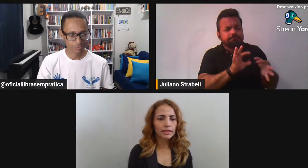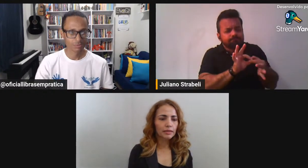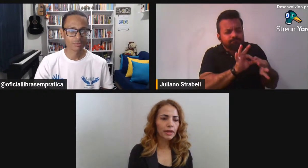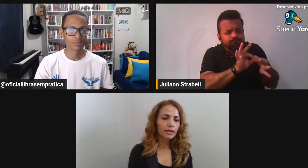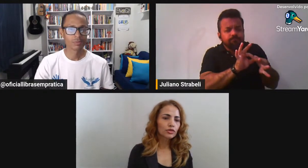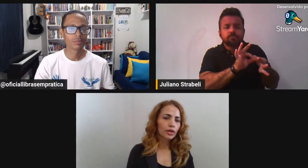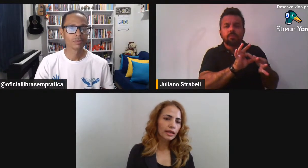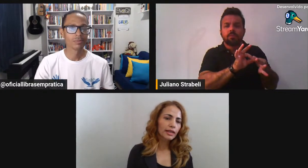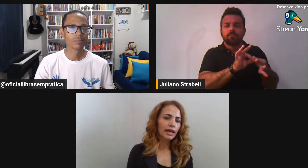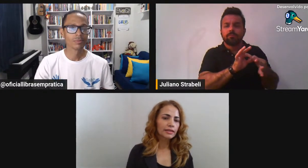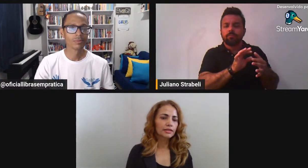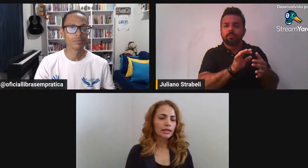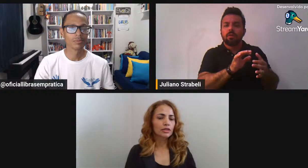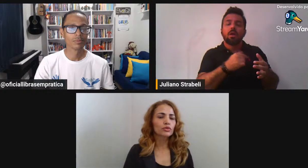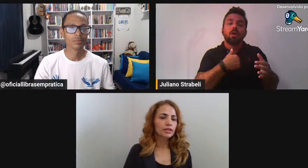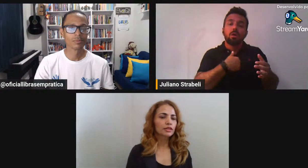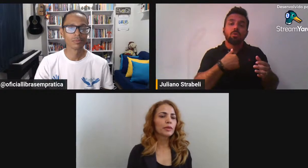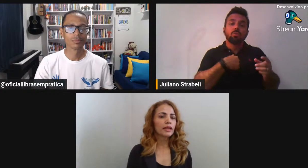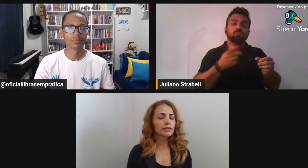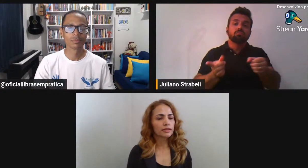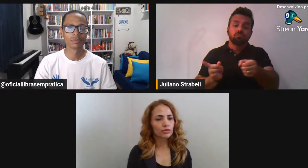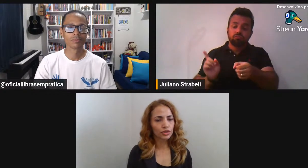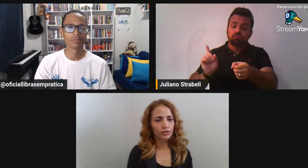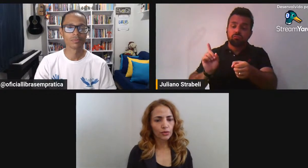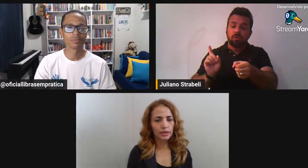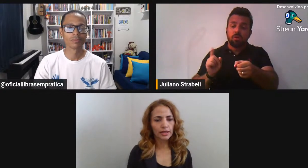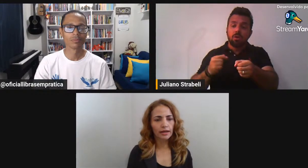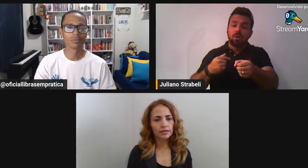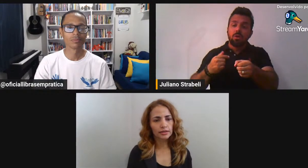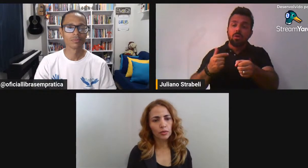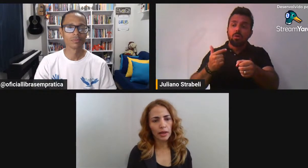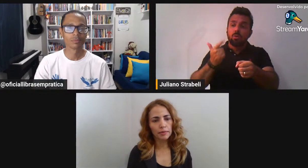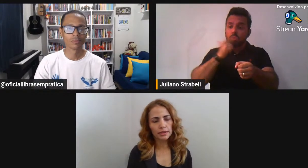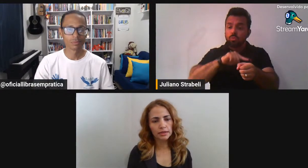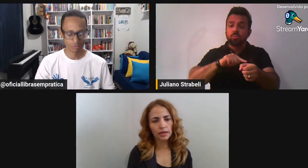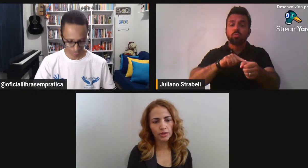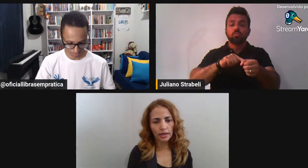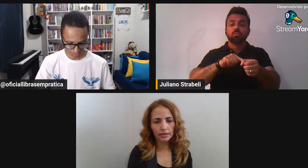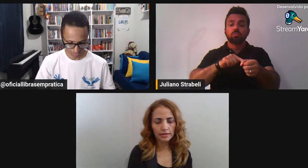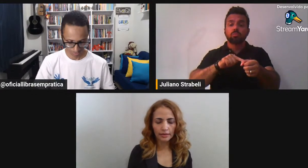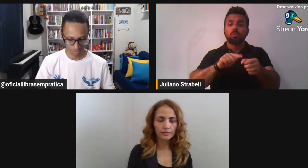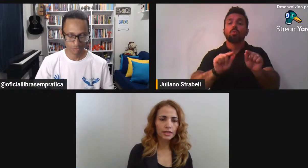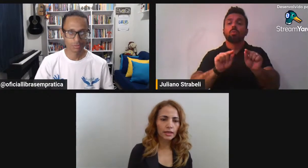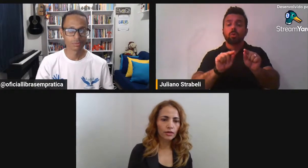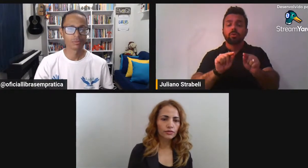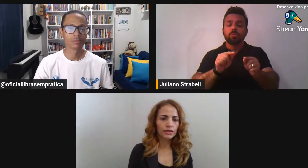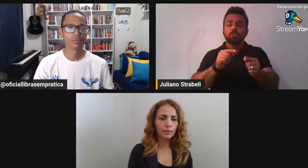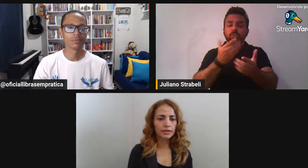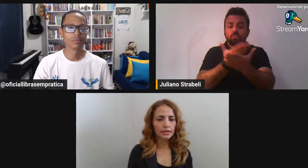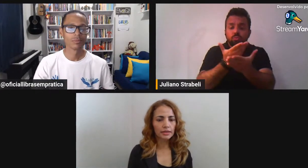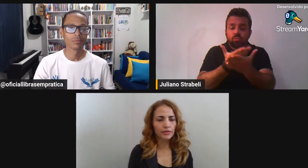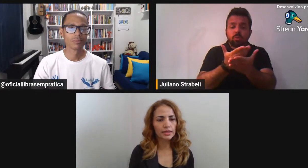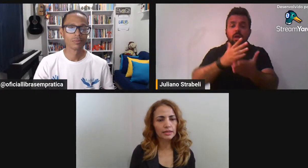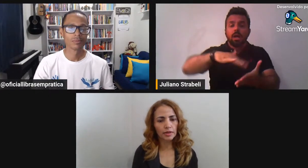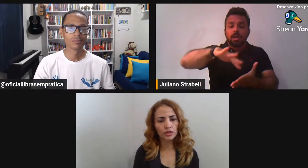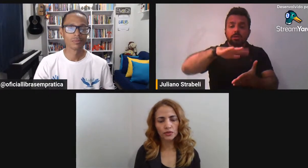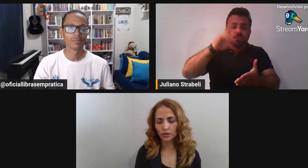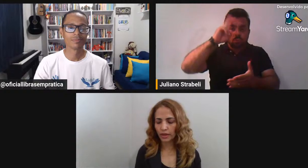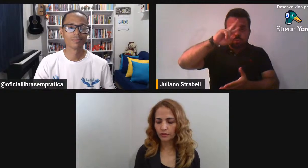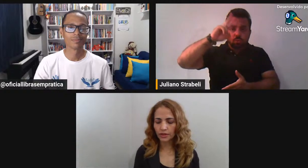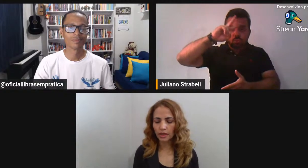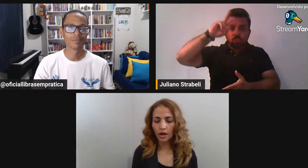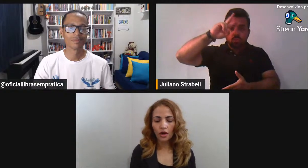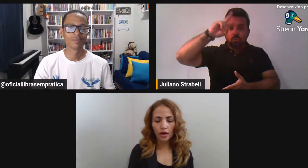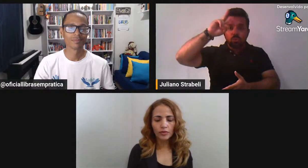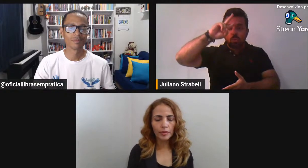história Mas também quis conectar Essas outras experiências Que eu tive com as artes A pesquisa que eu ia realizar Então fiz a pesquisa Através das imagens